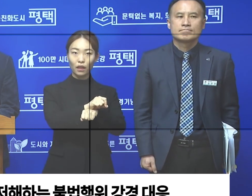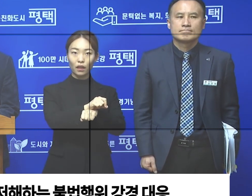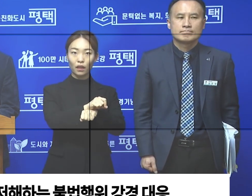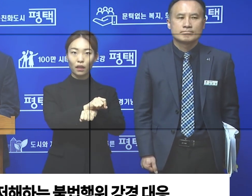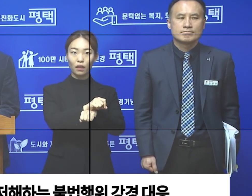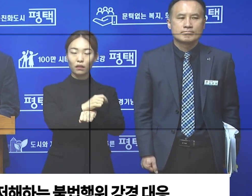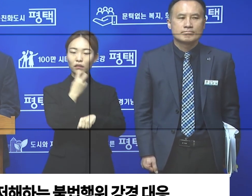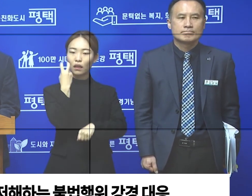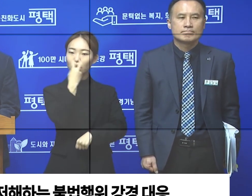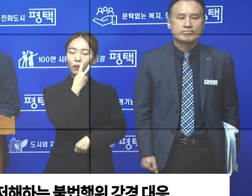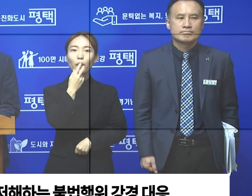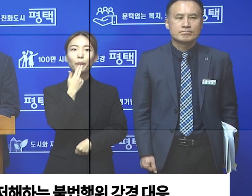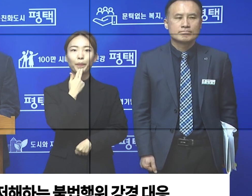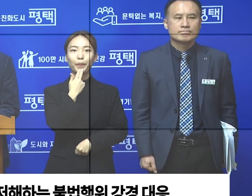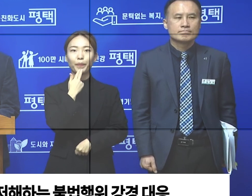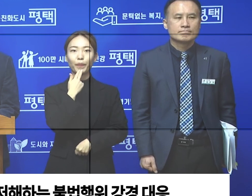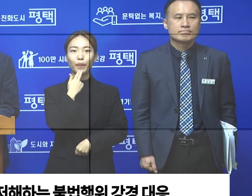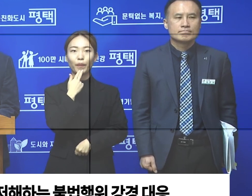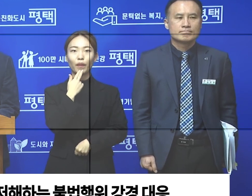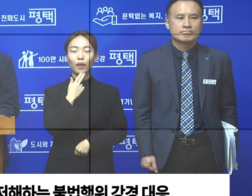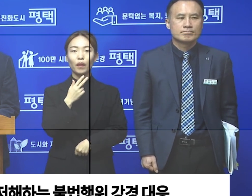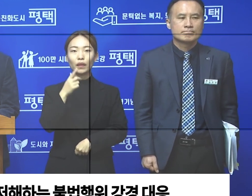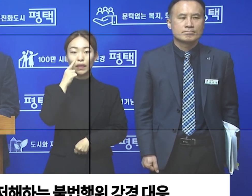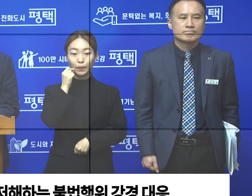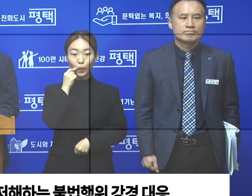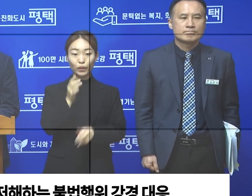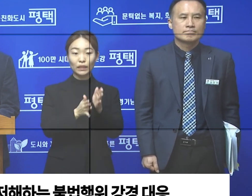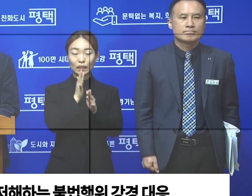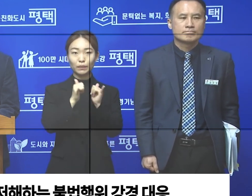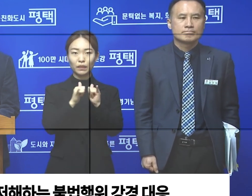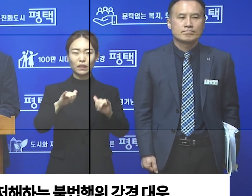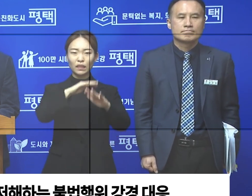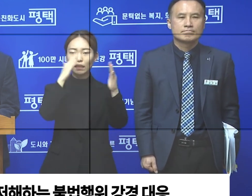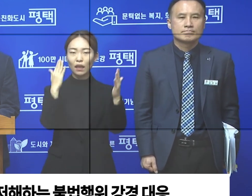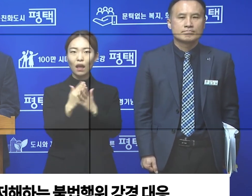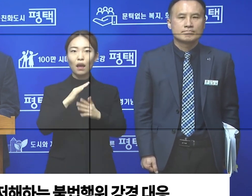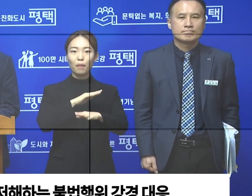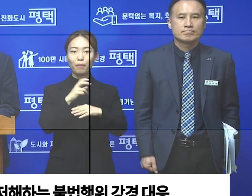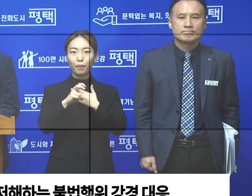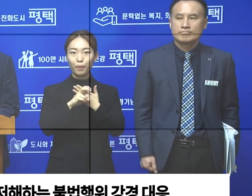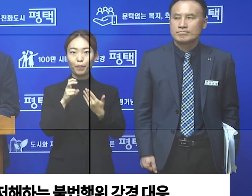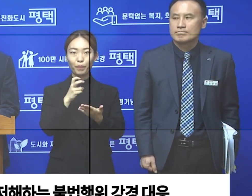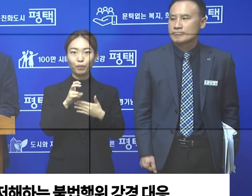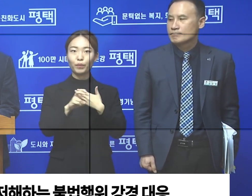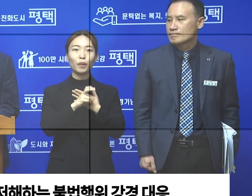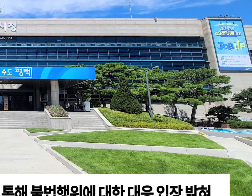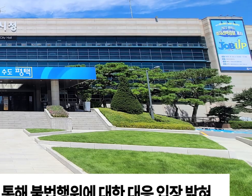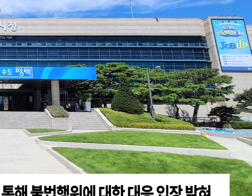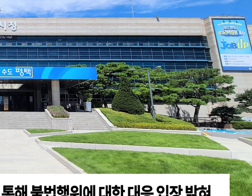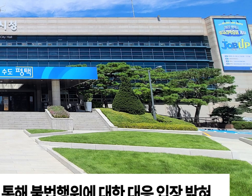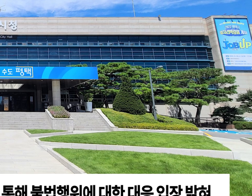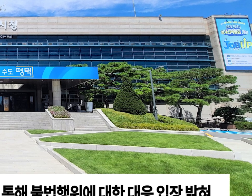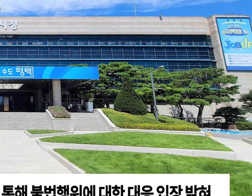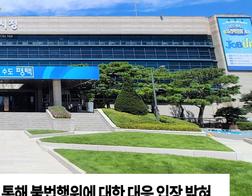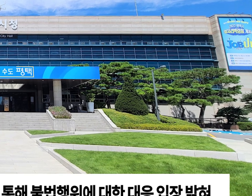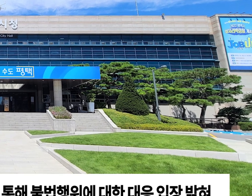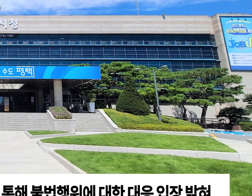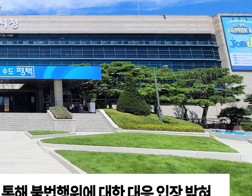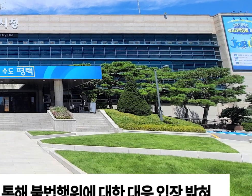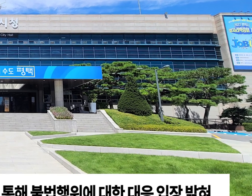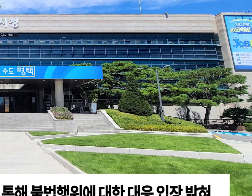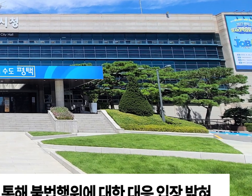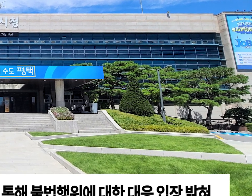시장은 도시미관 개선과 쾌적한 도시환경 조성을 위해 최선을 다하겠다고 말했습니다. 평택시가